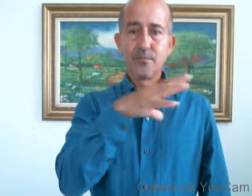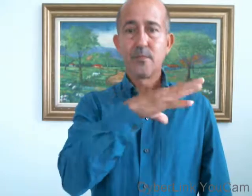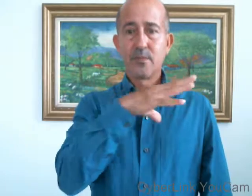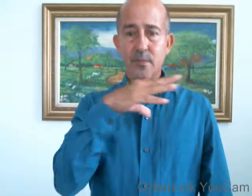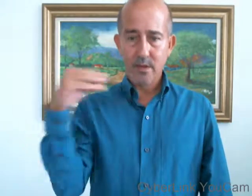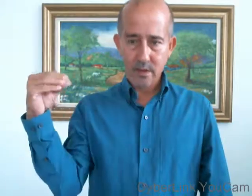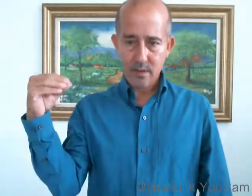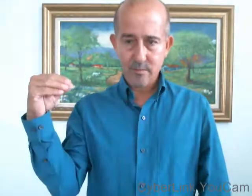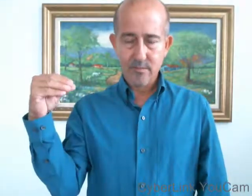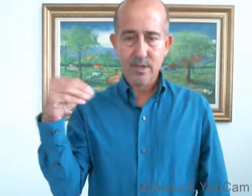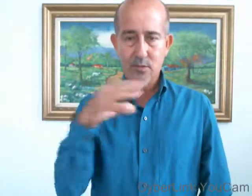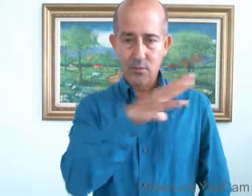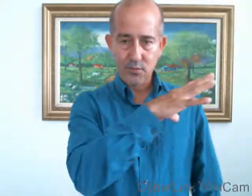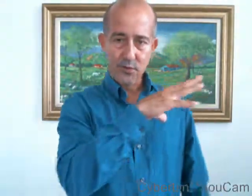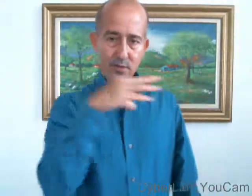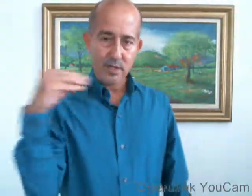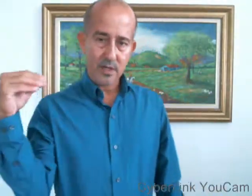Y. La conjunción, y.